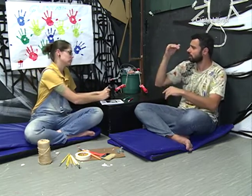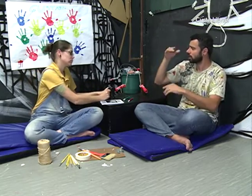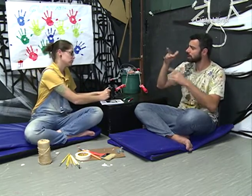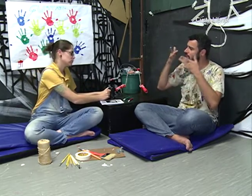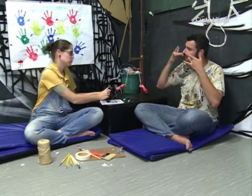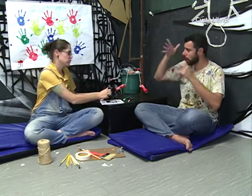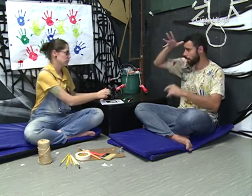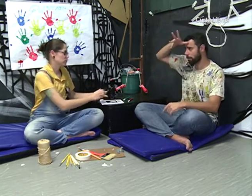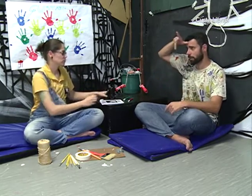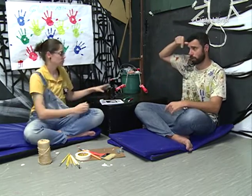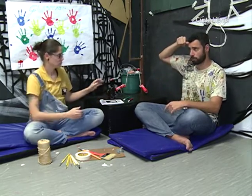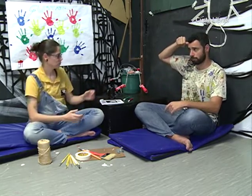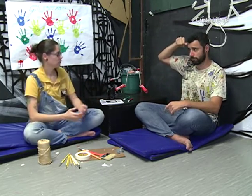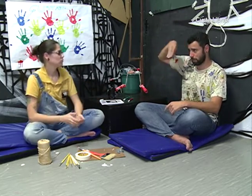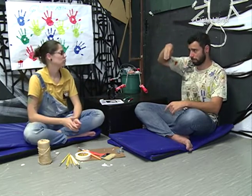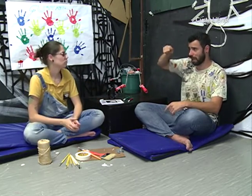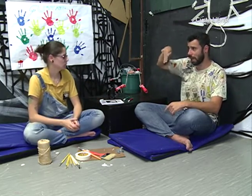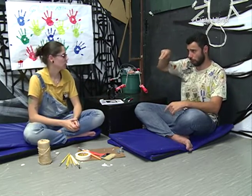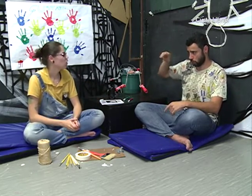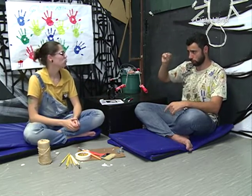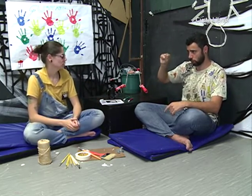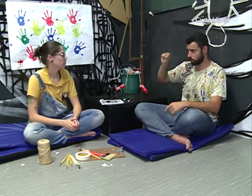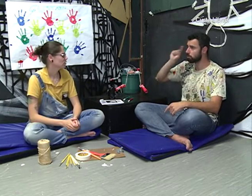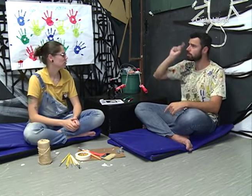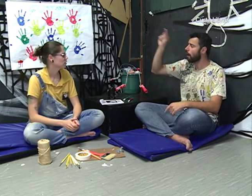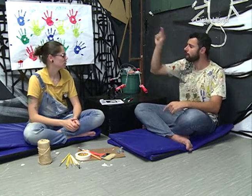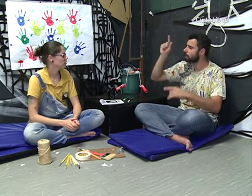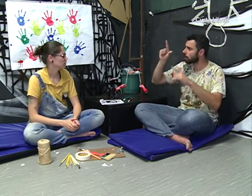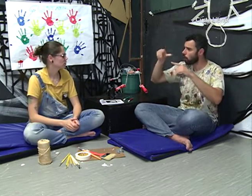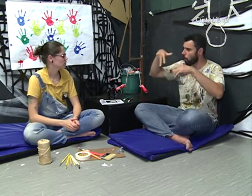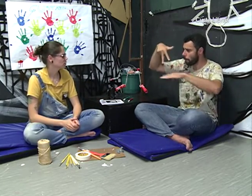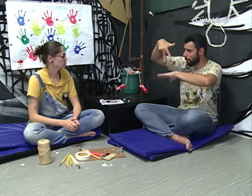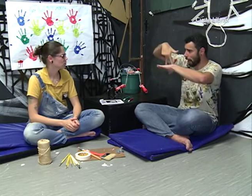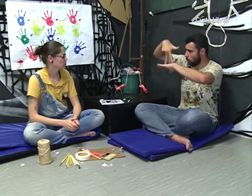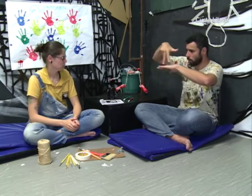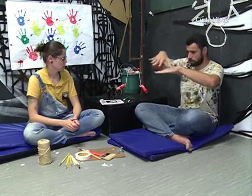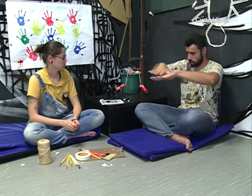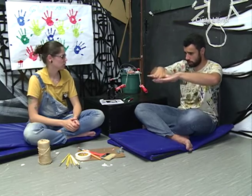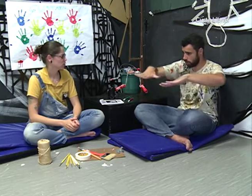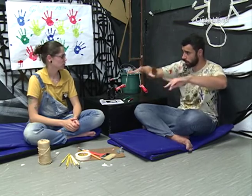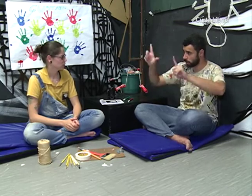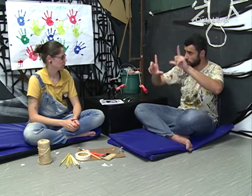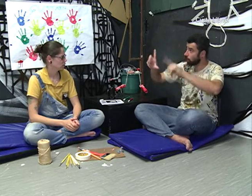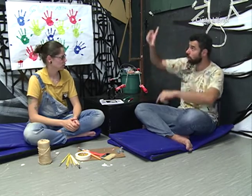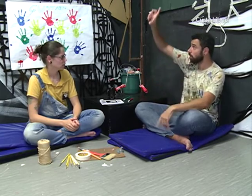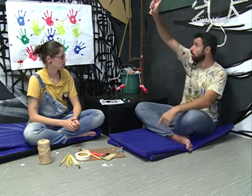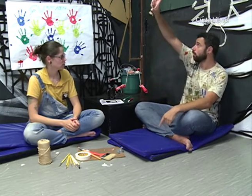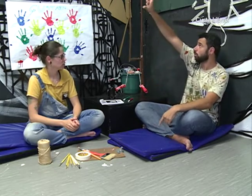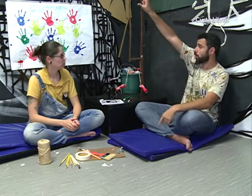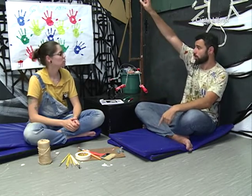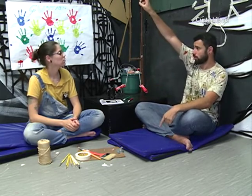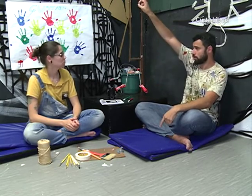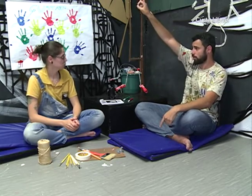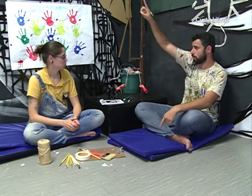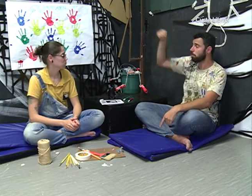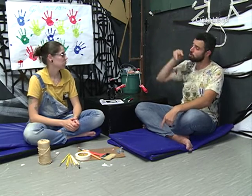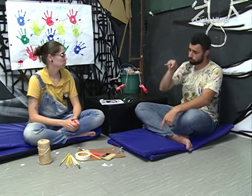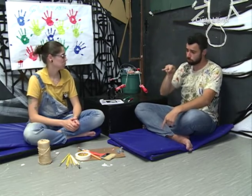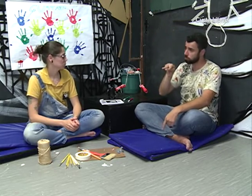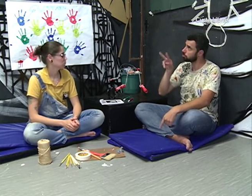lá no teatro, acima do palco, tinha um telão, onde a intérprete aparecia. O surdo